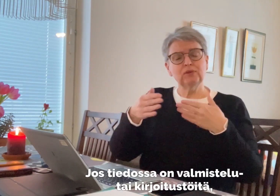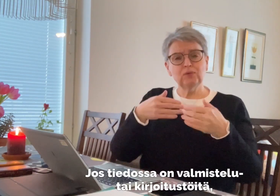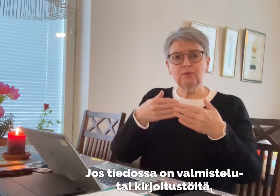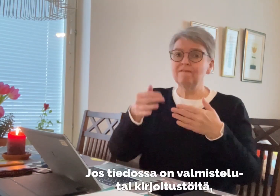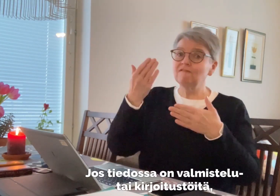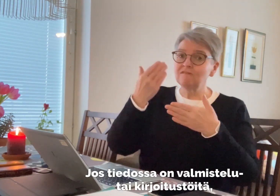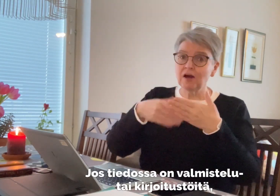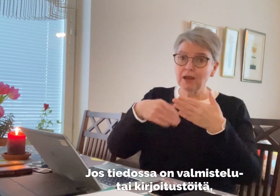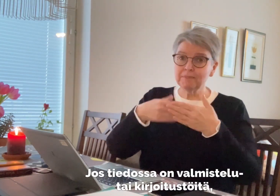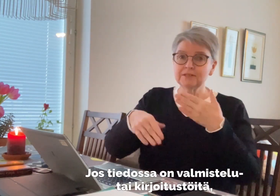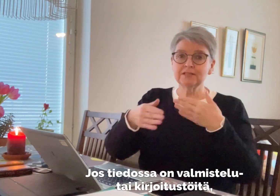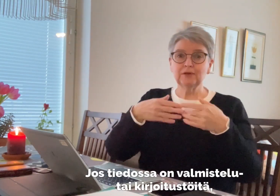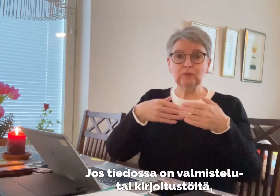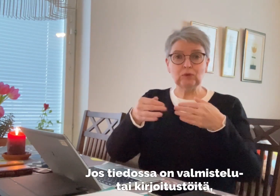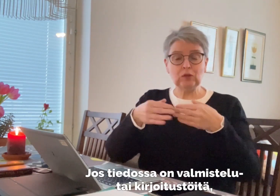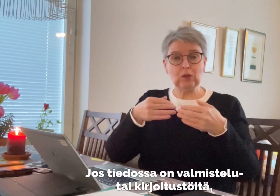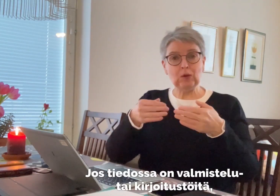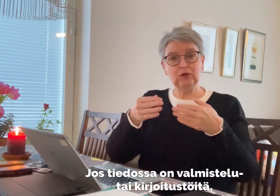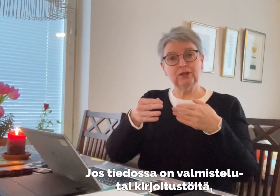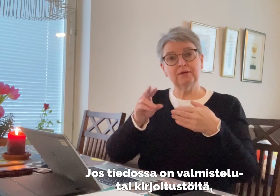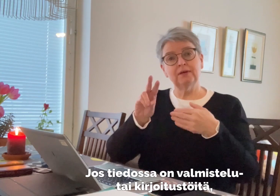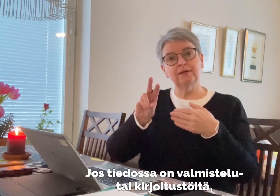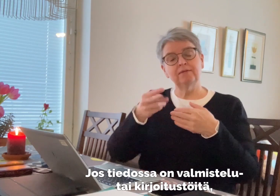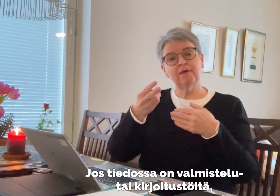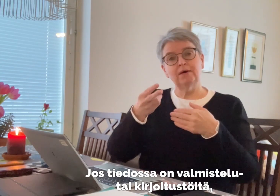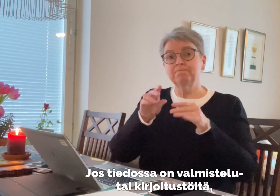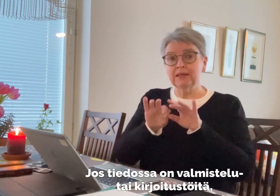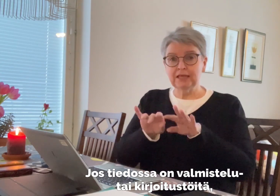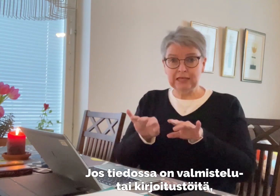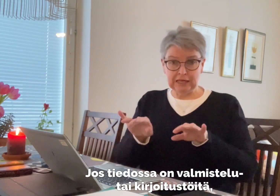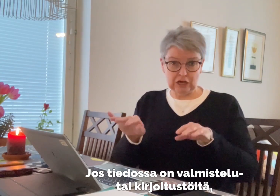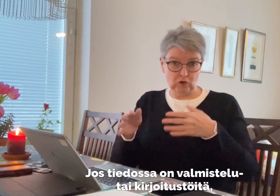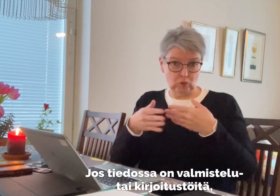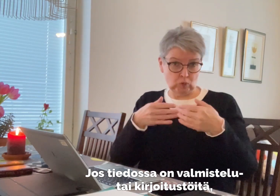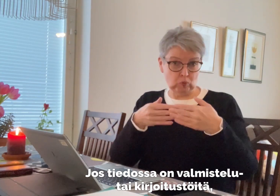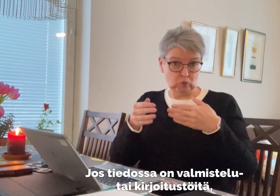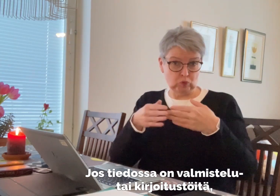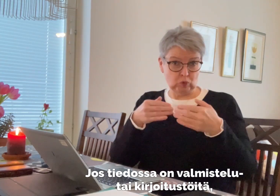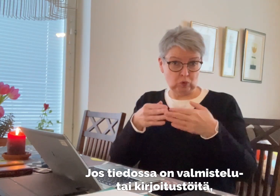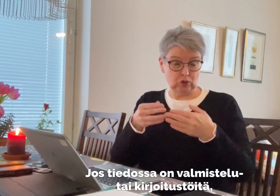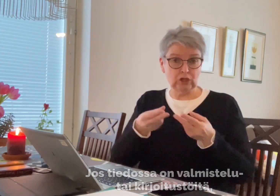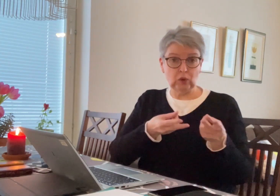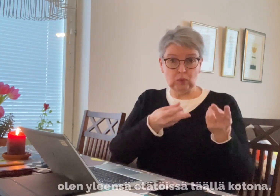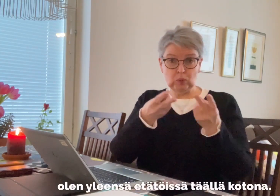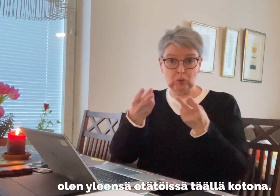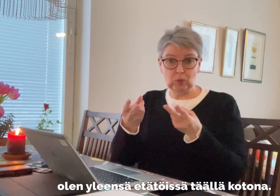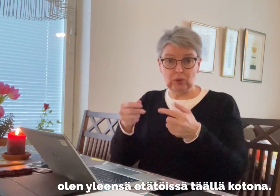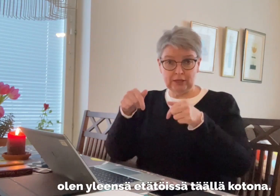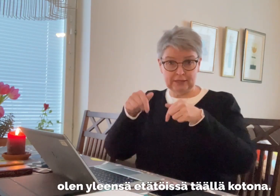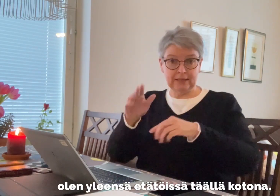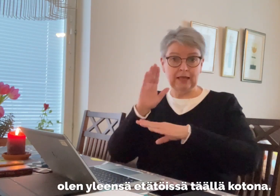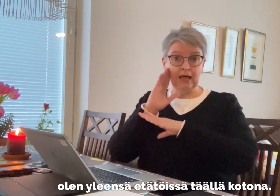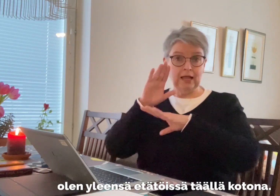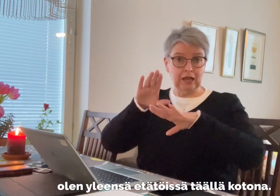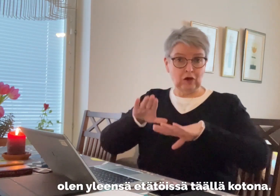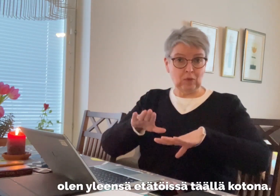Jos tiedossa on valmistelu- tai kirjoitustöitä, olen yleensä